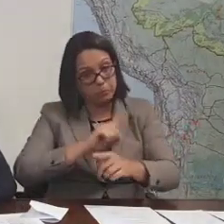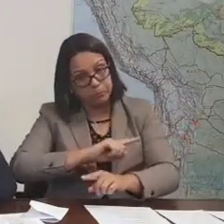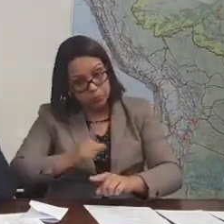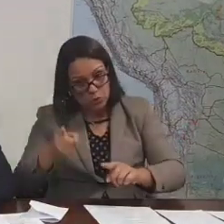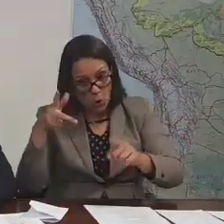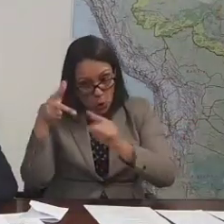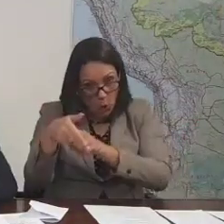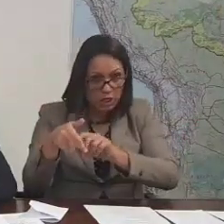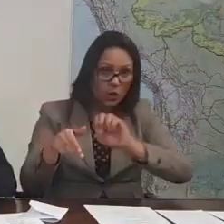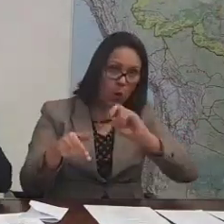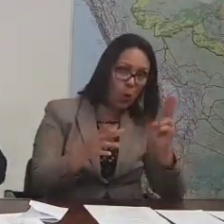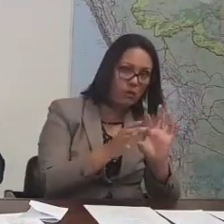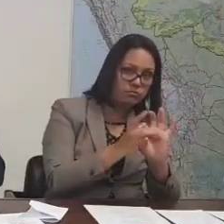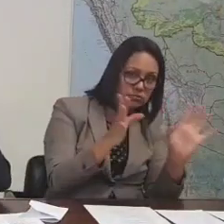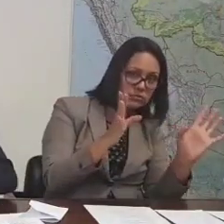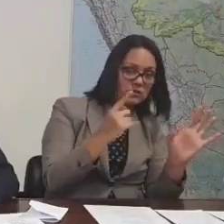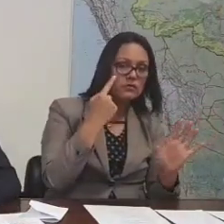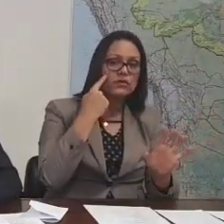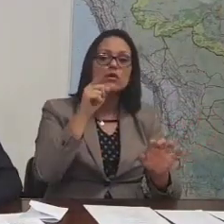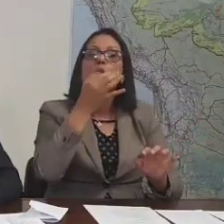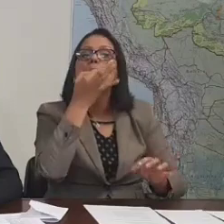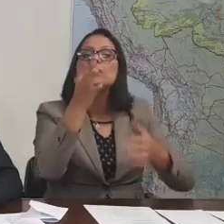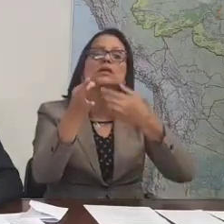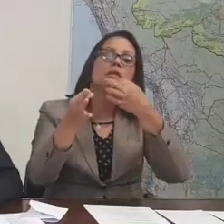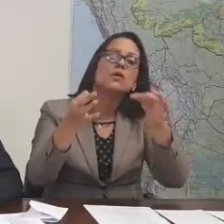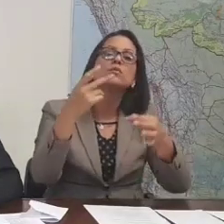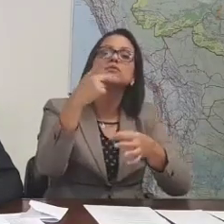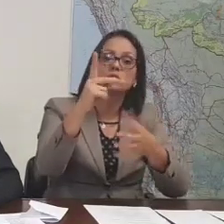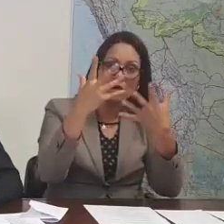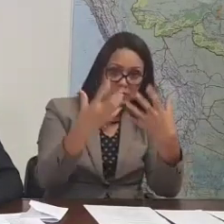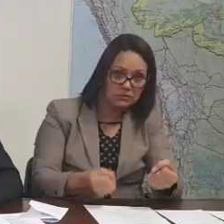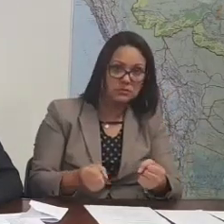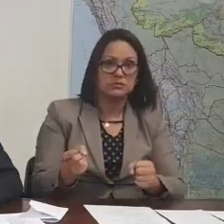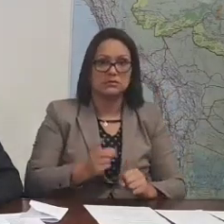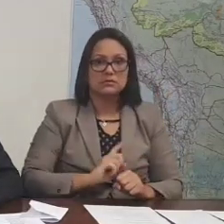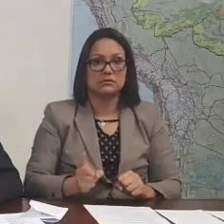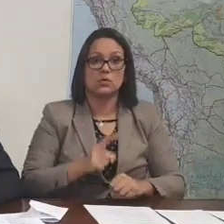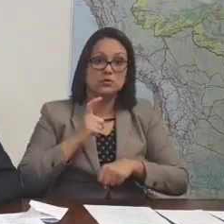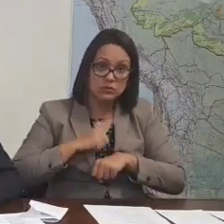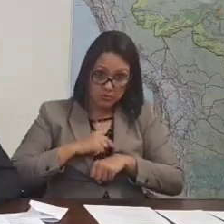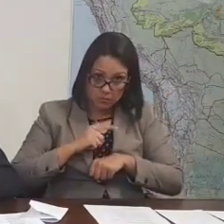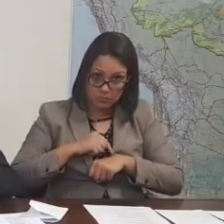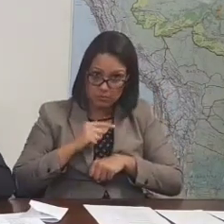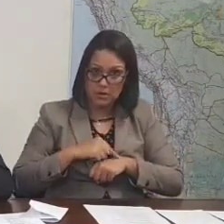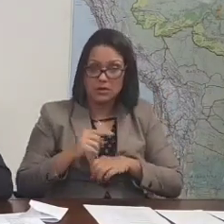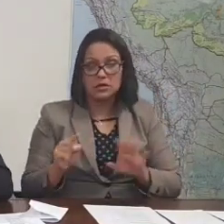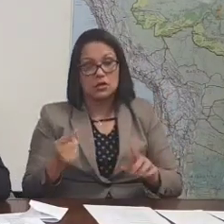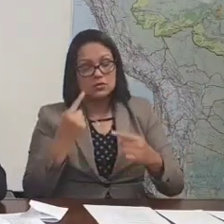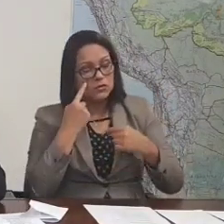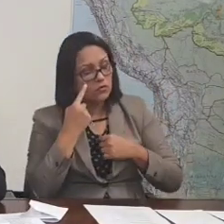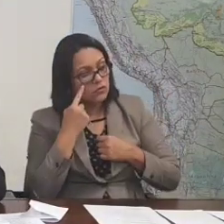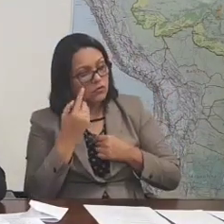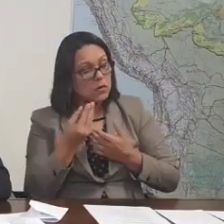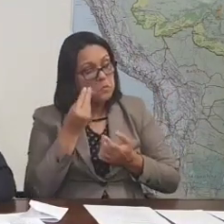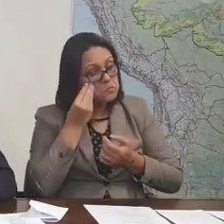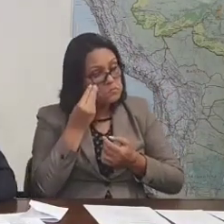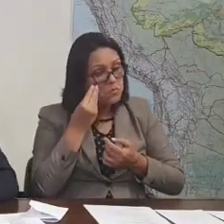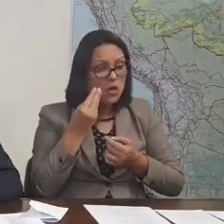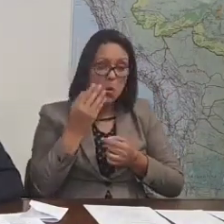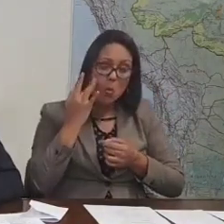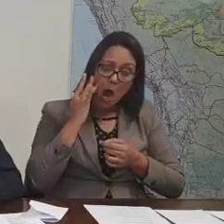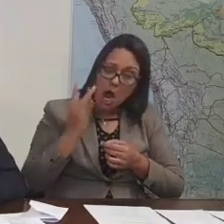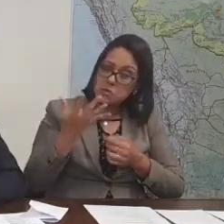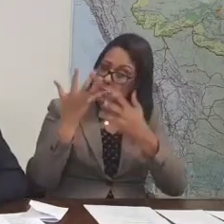acompanhar aqui nos comentários qual a opinião de vocês. No momento, eu digo para vocês, estou convencido, posso mudar a